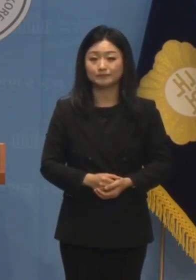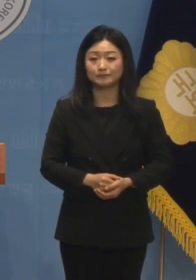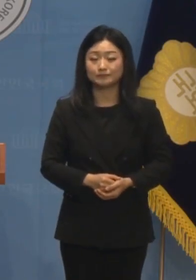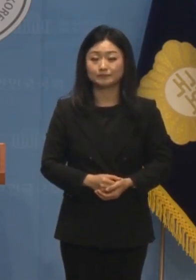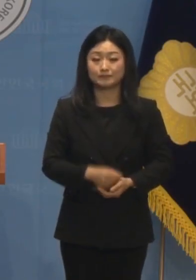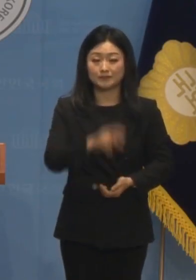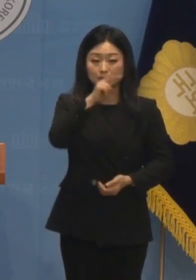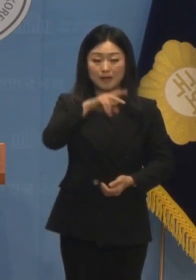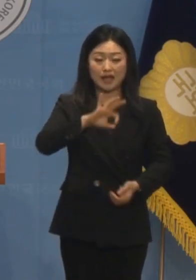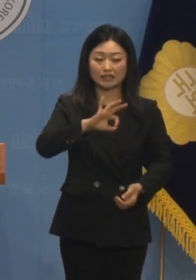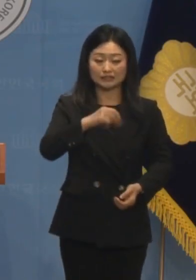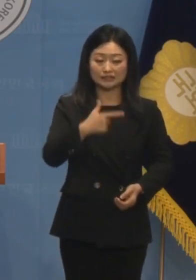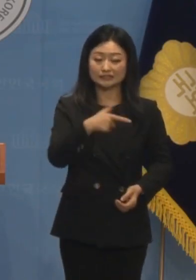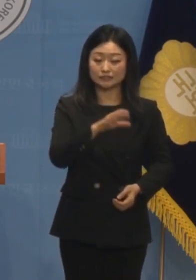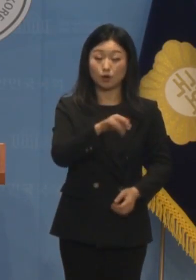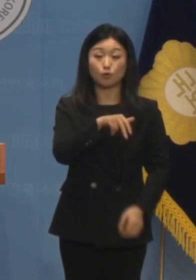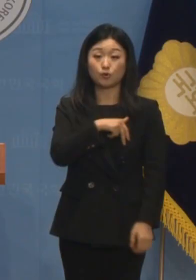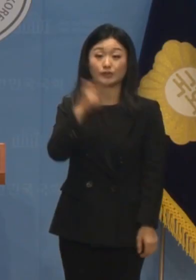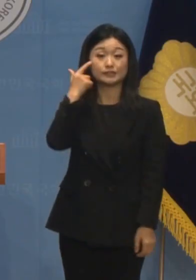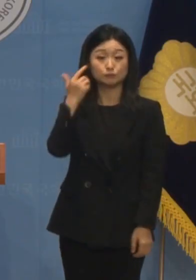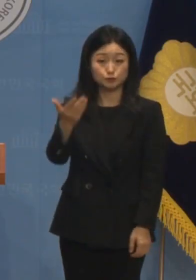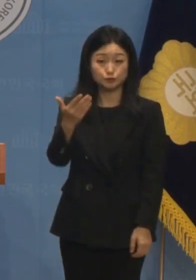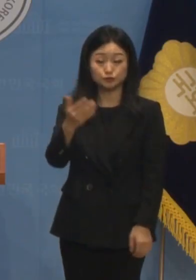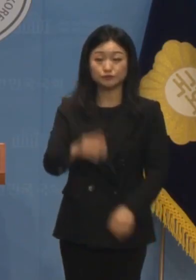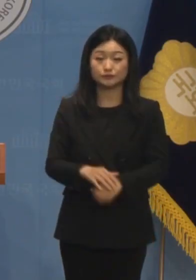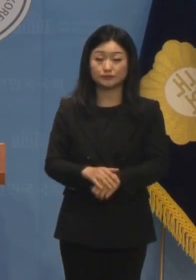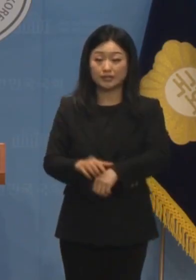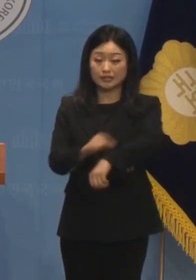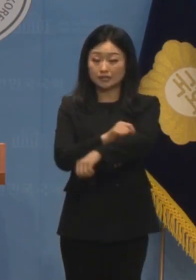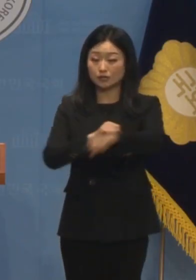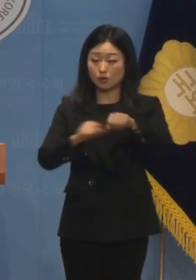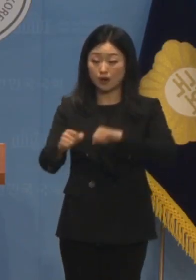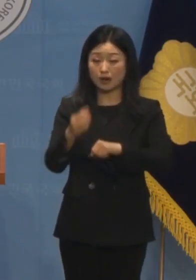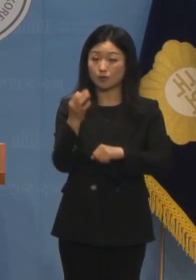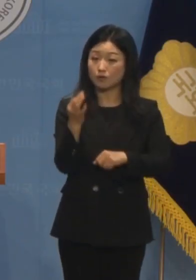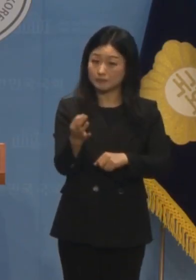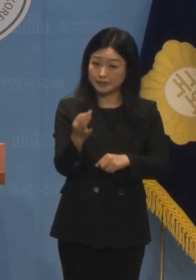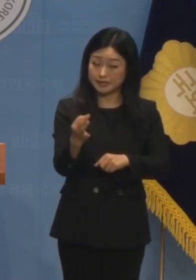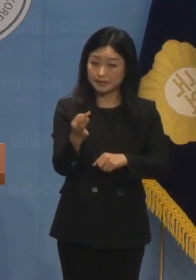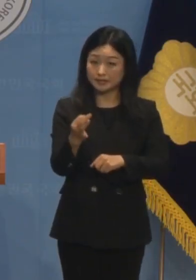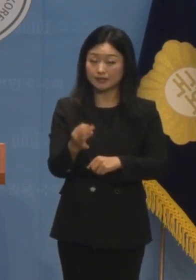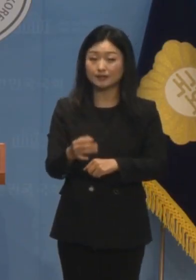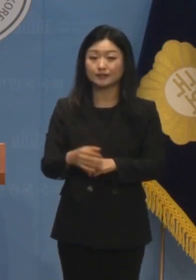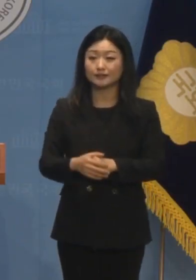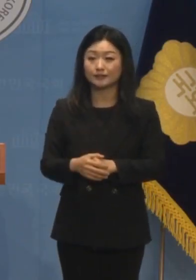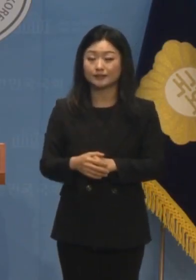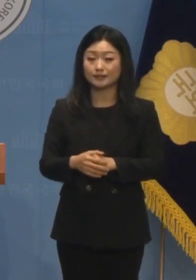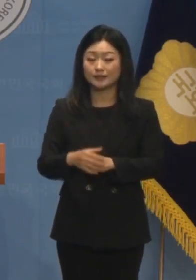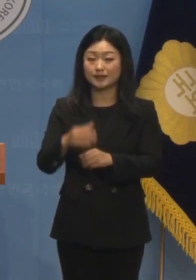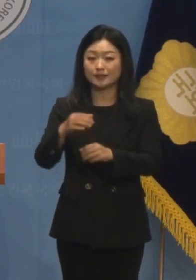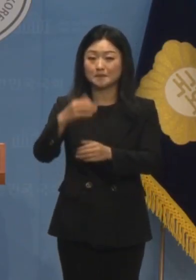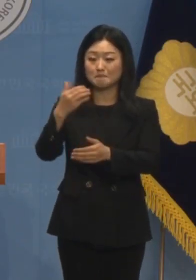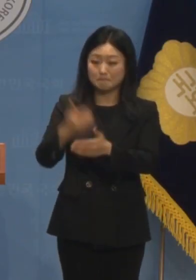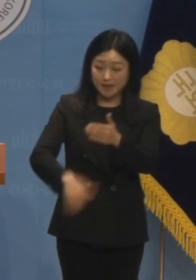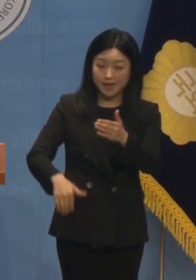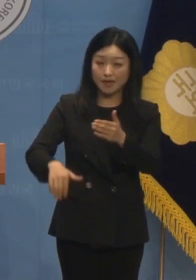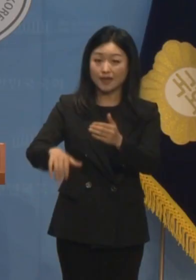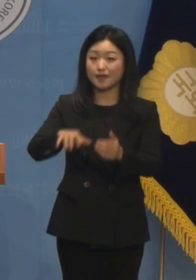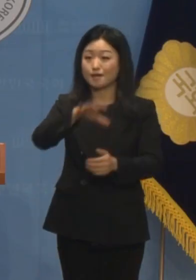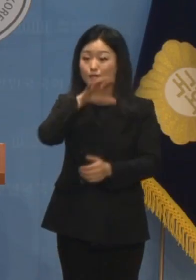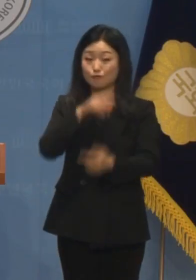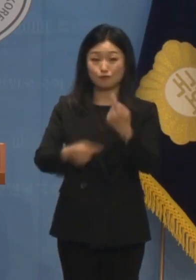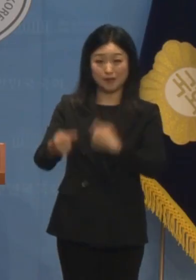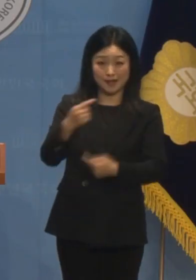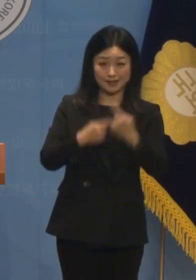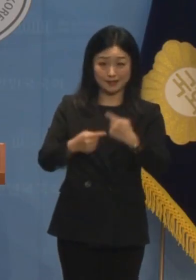박은정 의원의 질문은 국회의 검찰 특괄비 삭감의 항의성 사표를 낸 임세진 검찰과장의